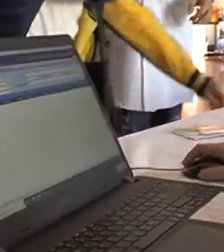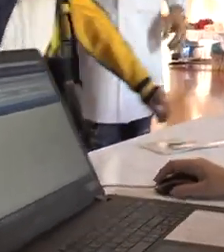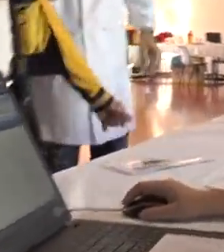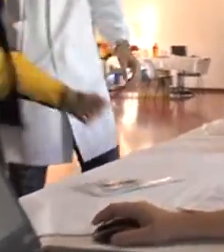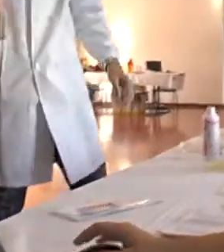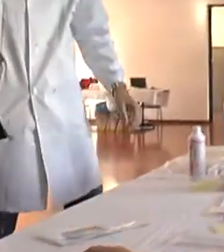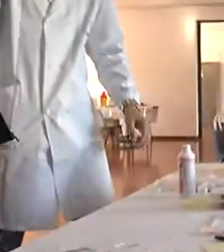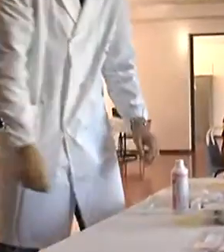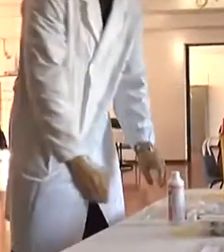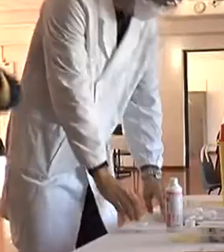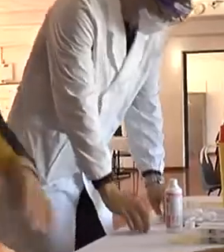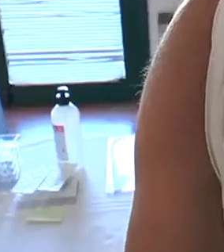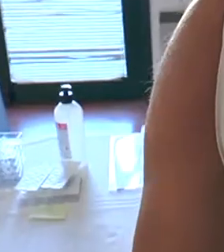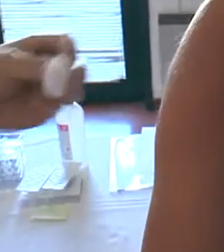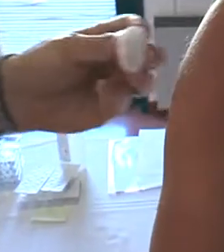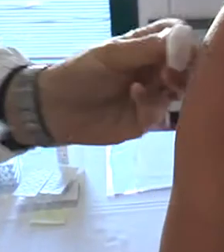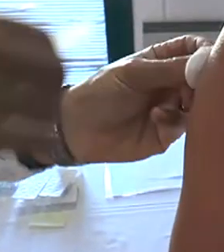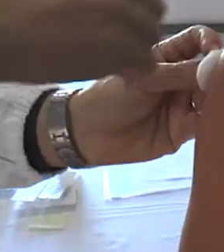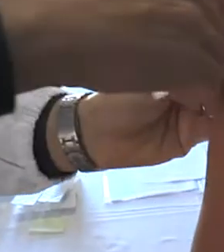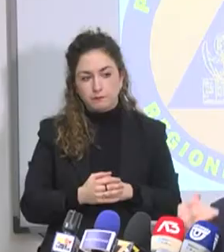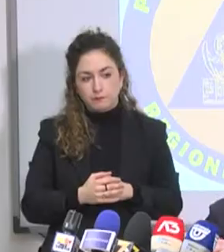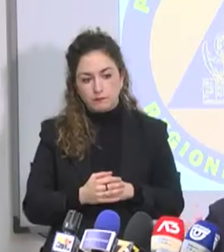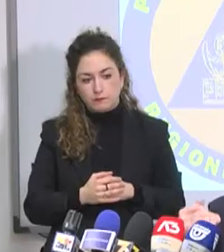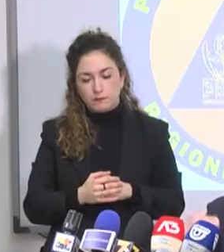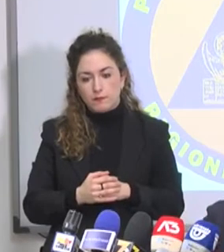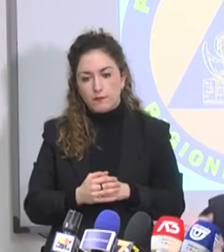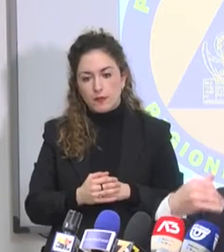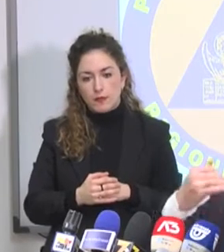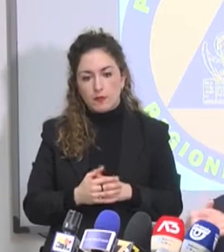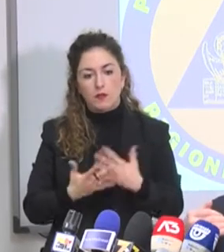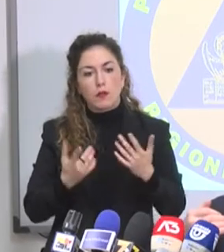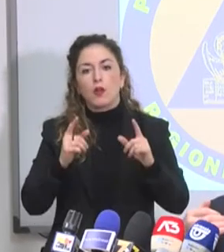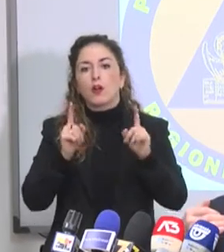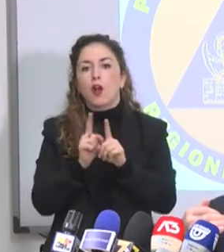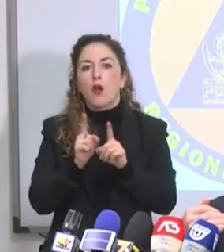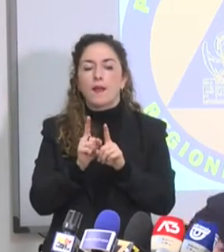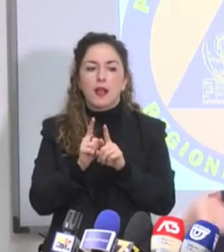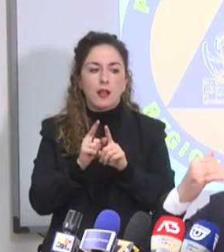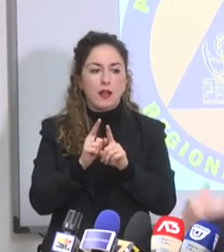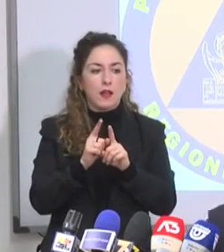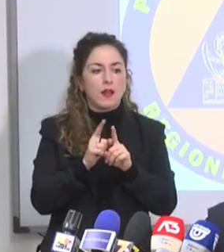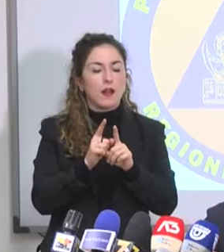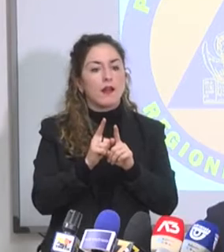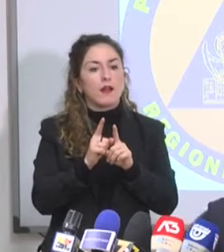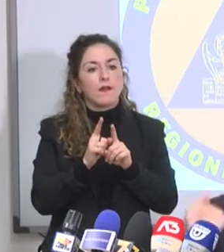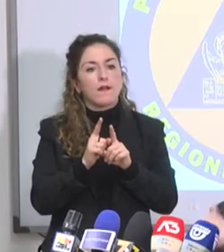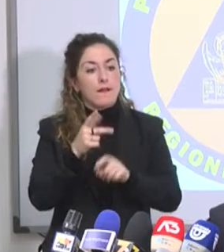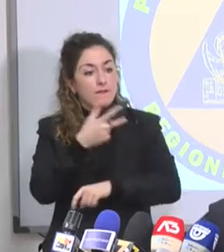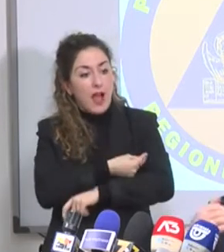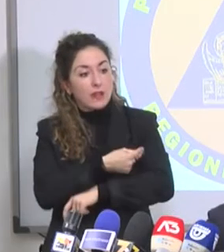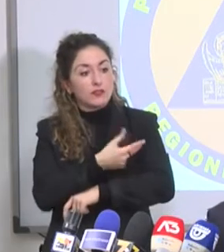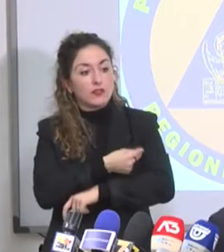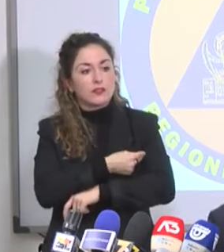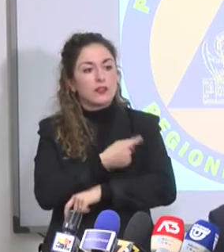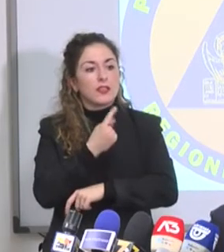efficienza, ovvero si stabilisca un limite di magazzino per i vaccini. Tu non puoi continuare a fornire vaccini a chi